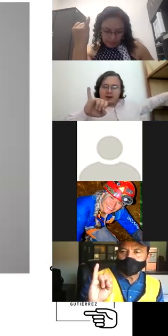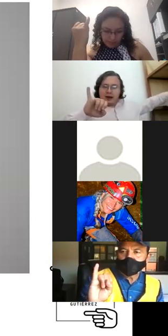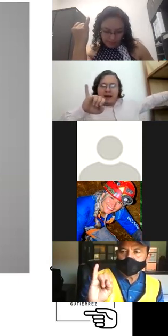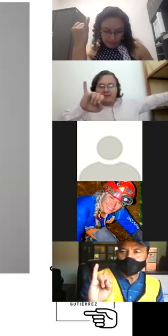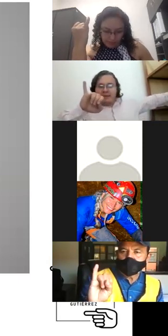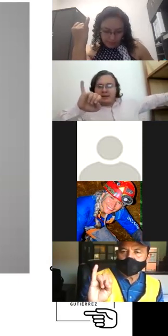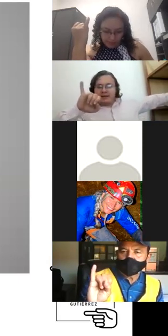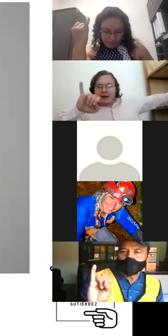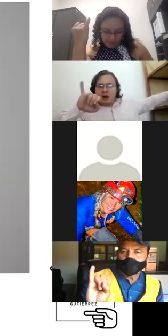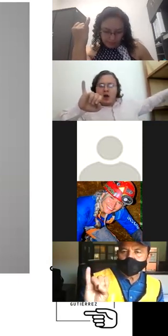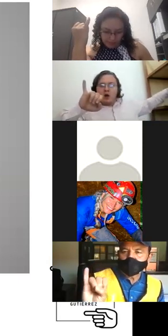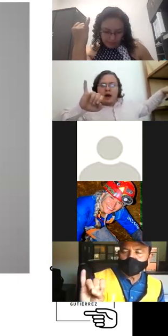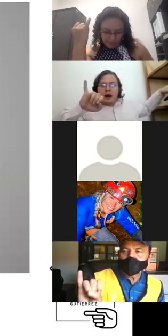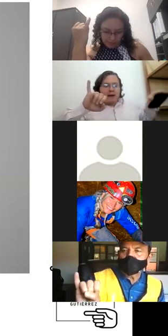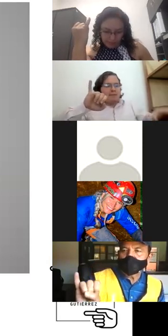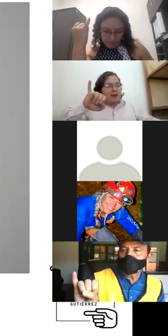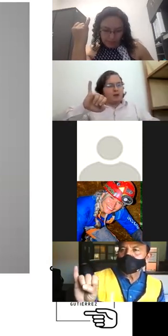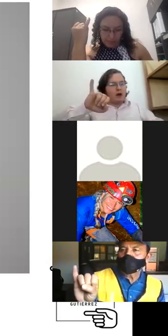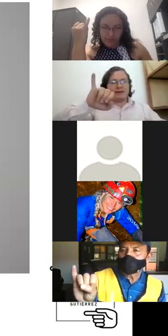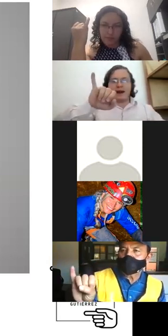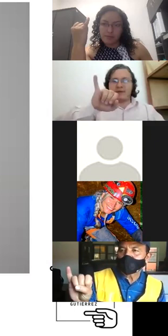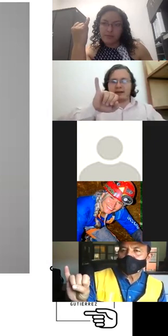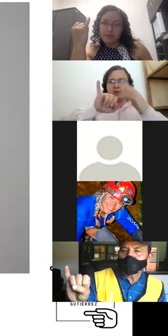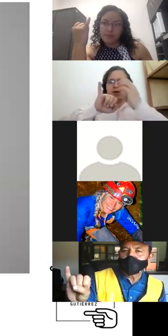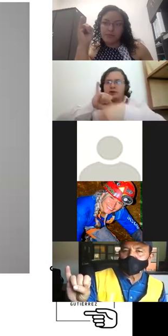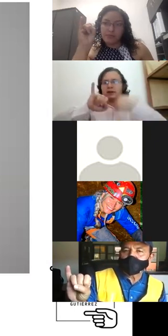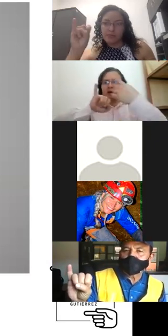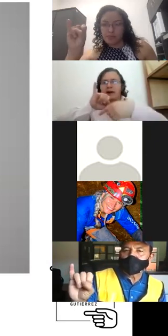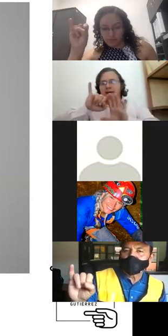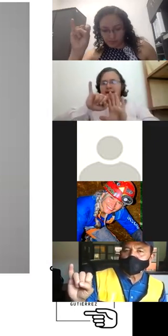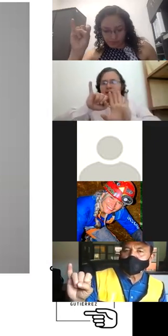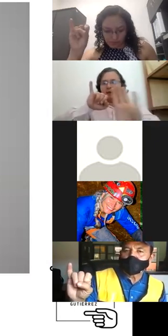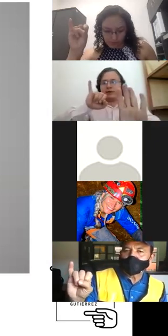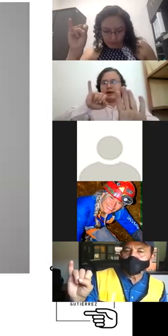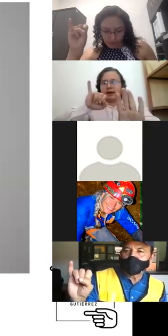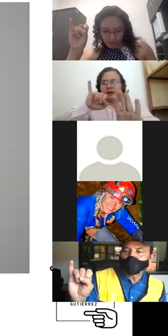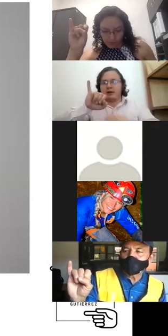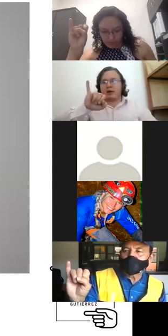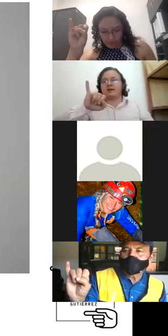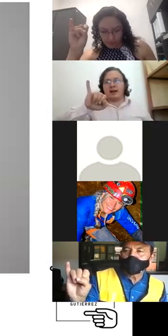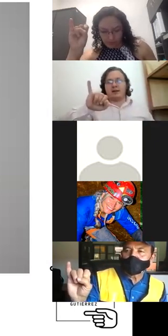esta va a ser con la palma viendo hacia el frente es muy importante que la palma esté viendo hacia el frente excelente